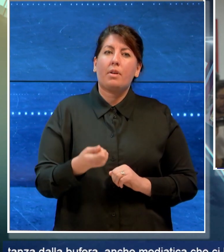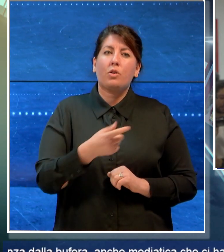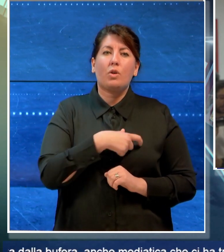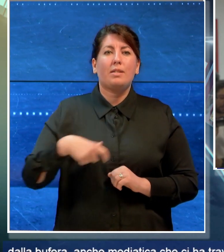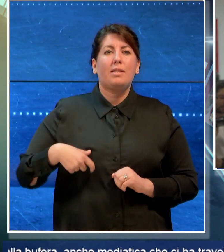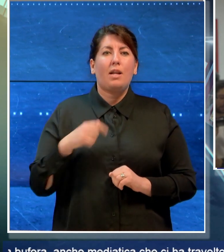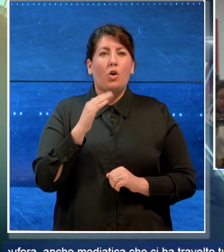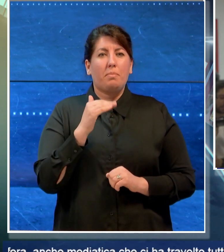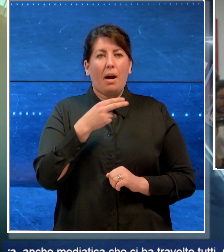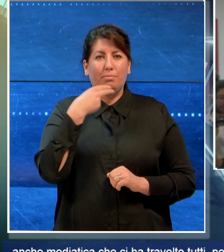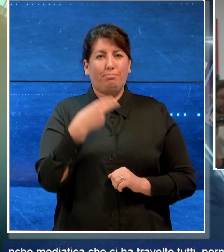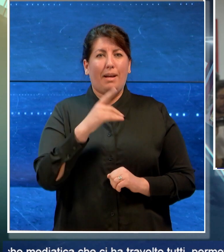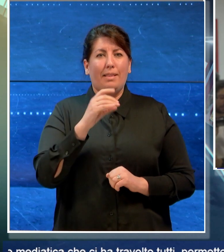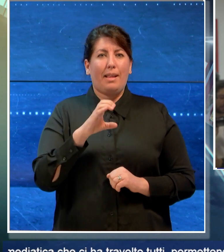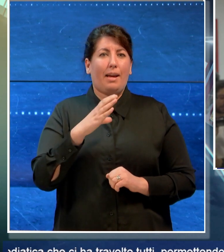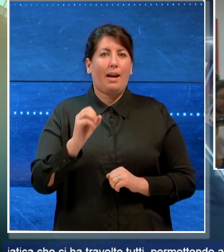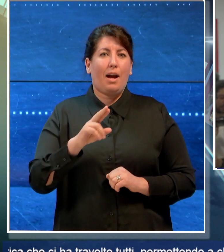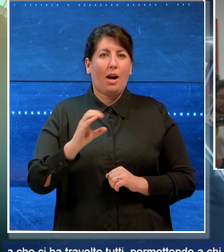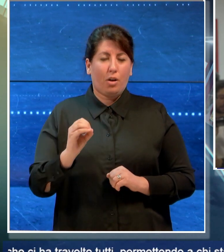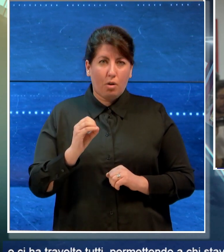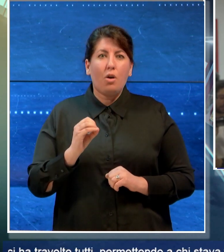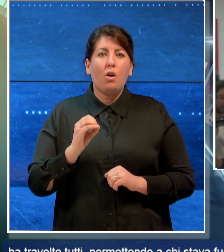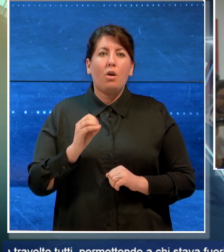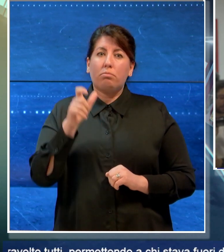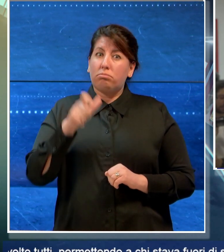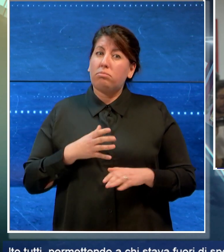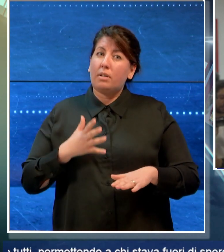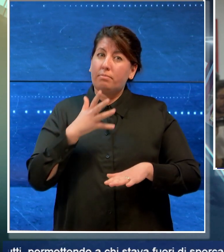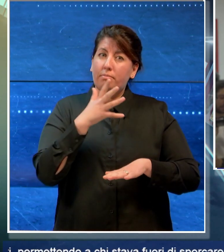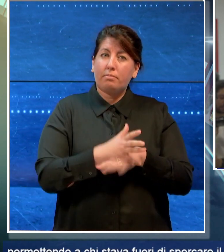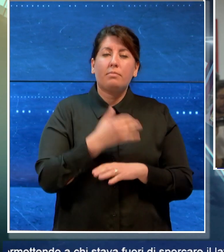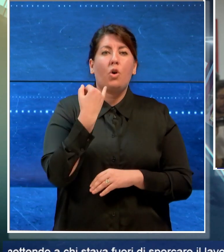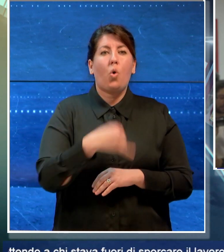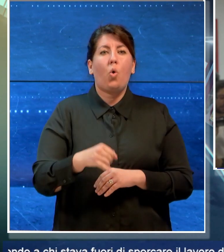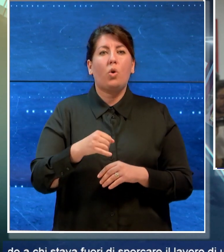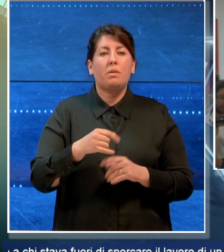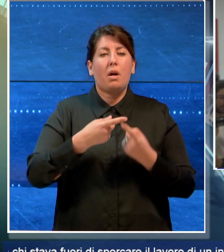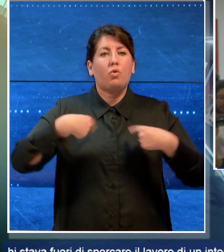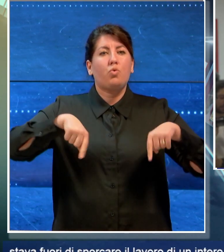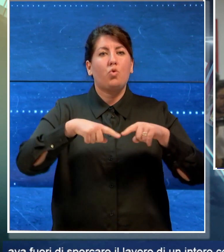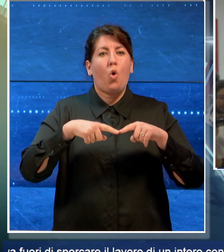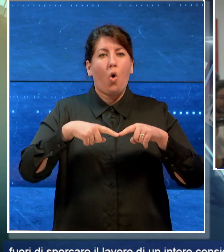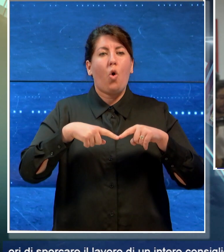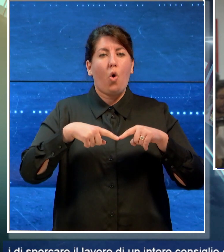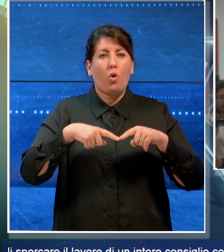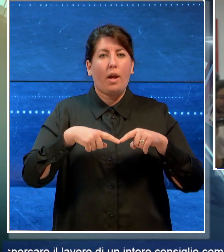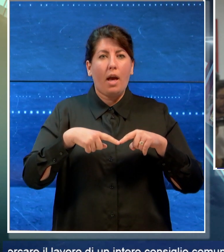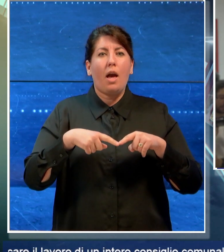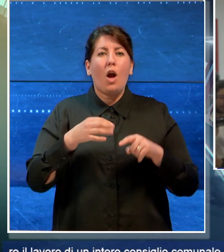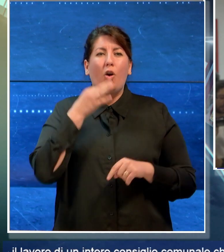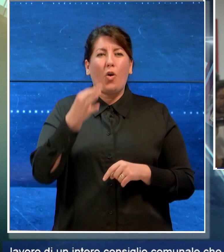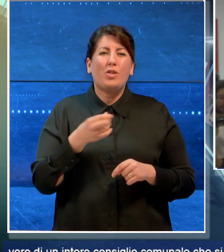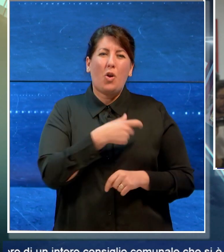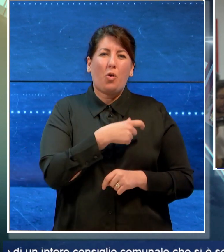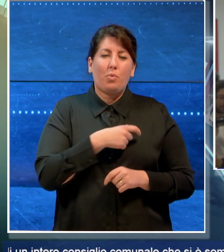sindaco di Bari, Antonio De Caro, intervenendo nell'ultima riunione del Consiglio Comunale Cittadino